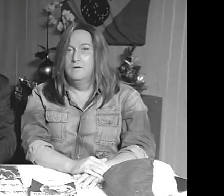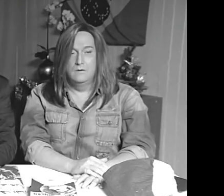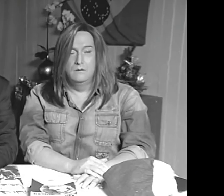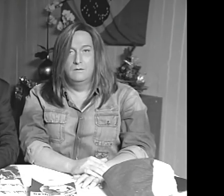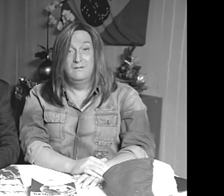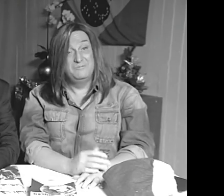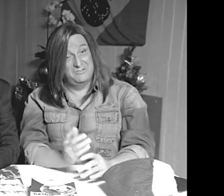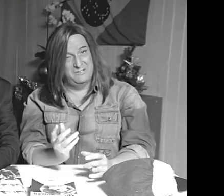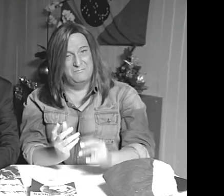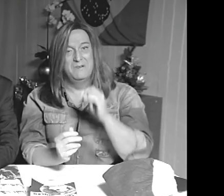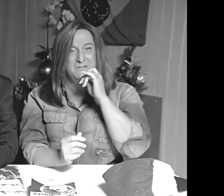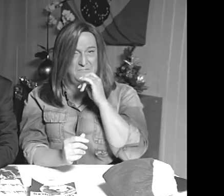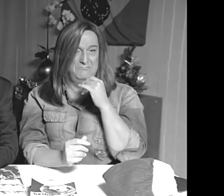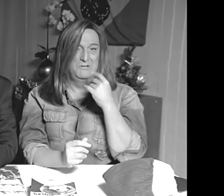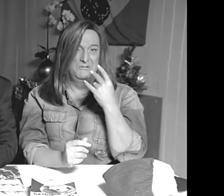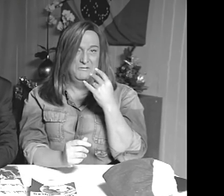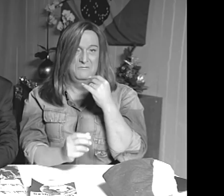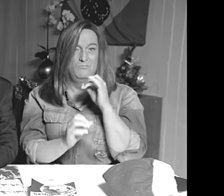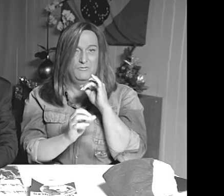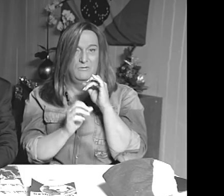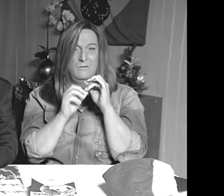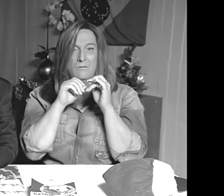Olá! 1964!